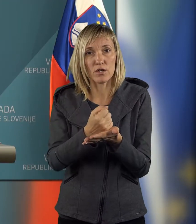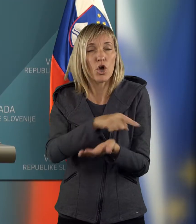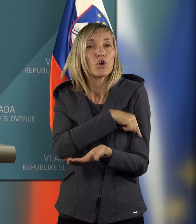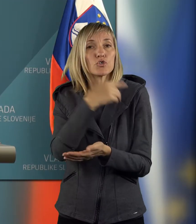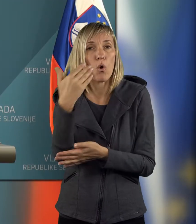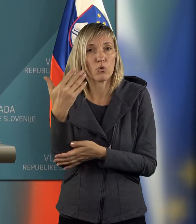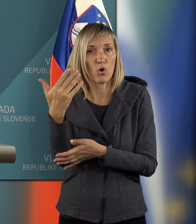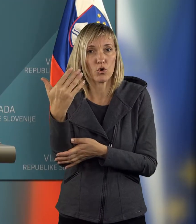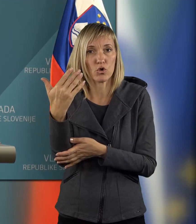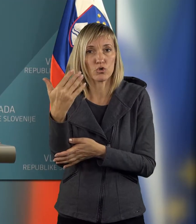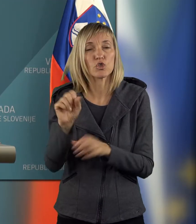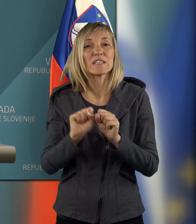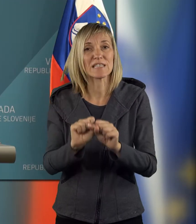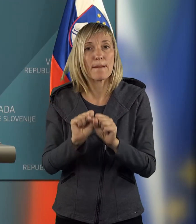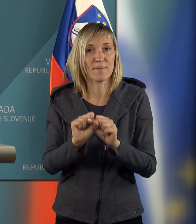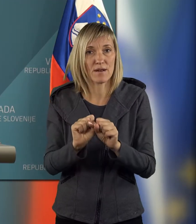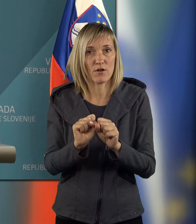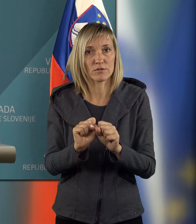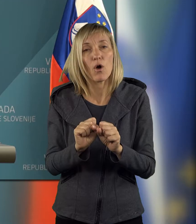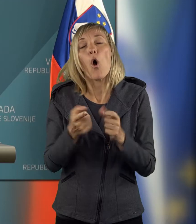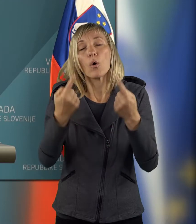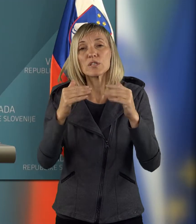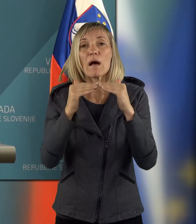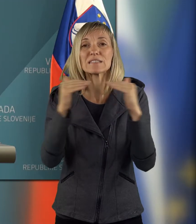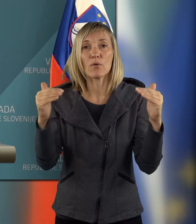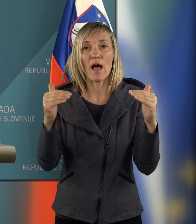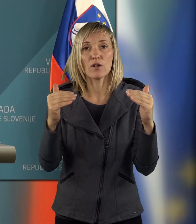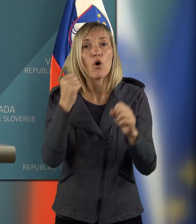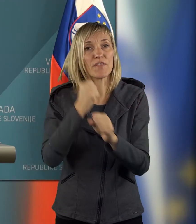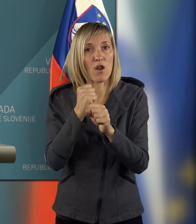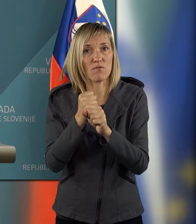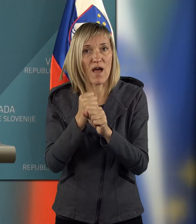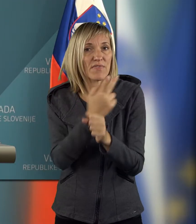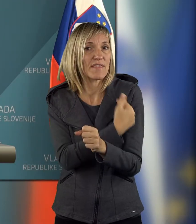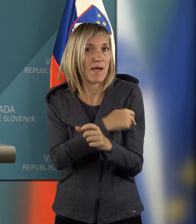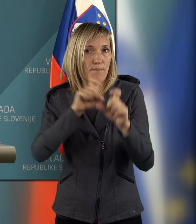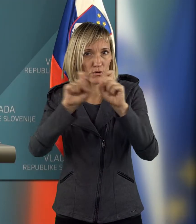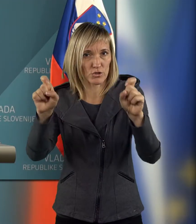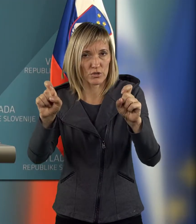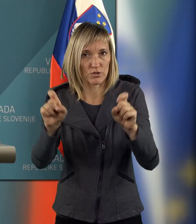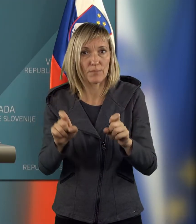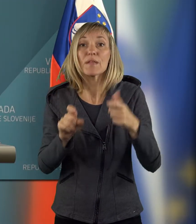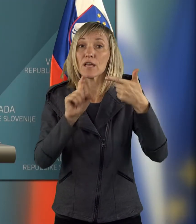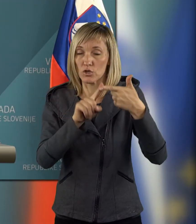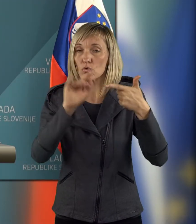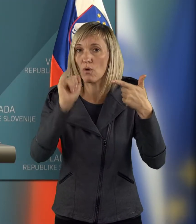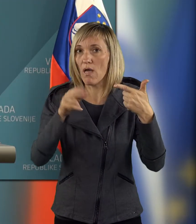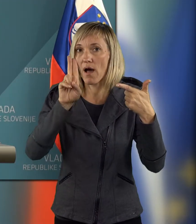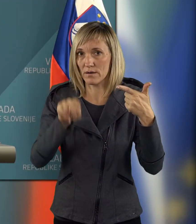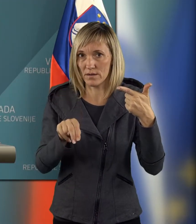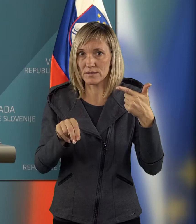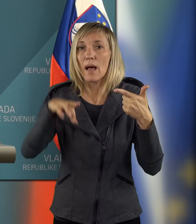dolgoročno, stabilno oziroma izravnano poslovanje. In odgovor na drugo, ja, res je,